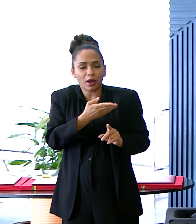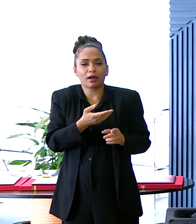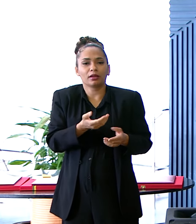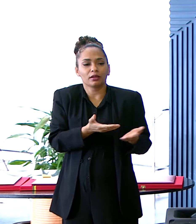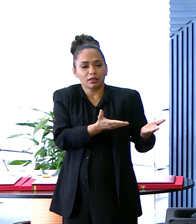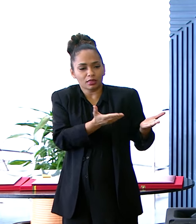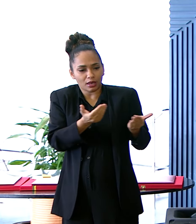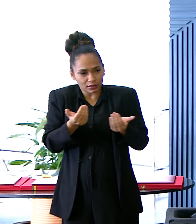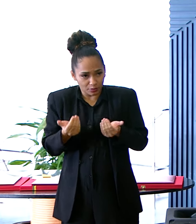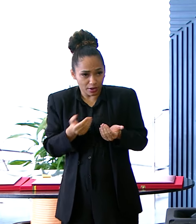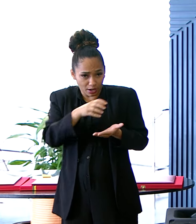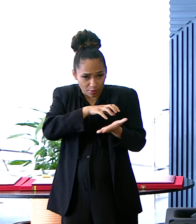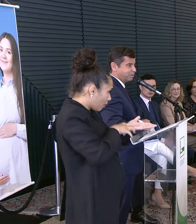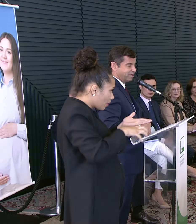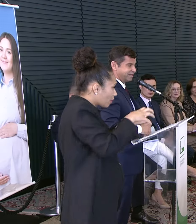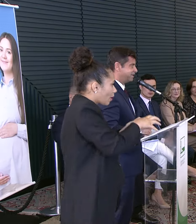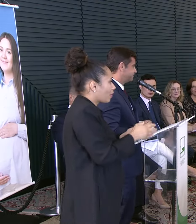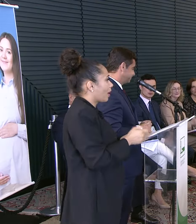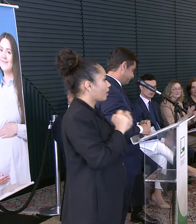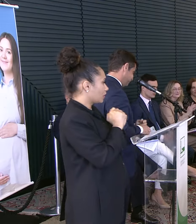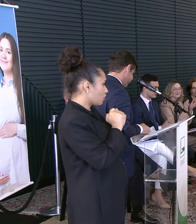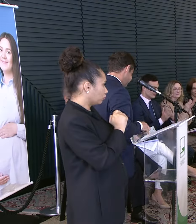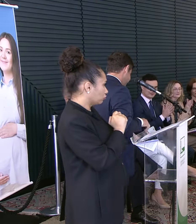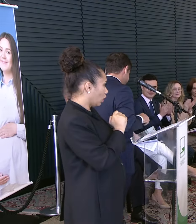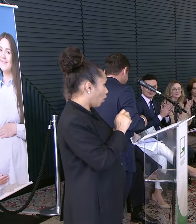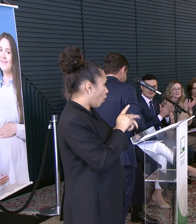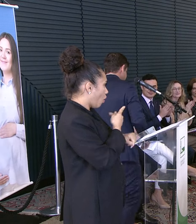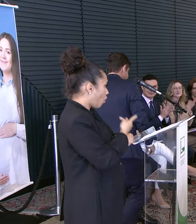prêmio com o nome dele Muito obrigado a todos Uma boa tarde